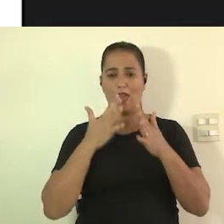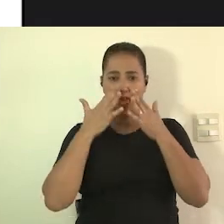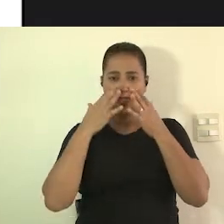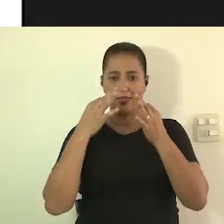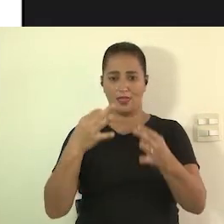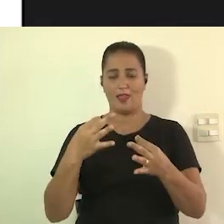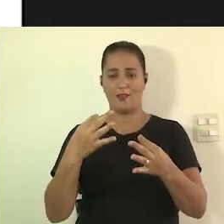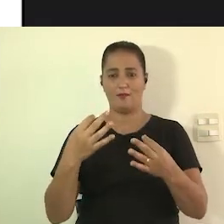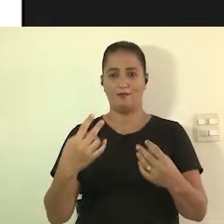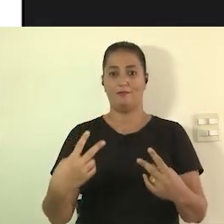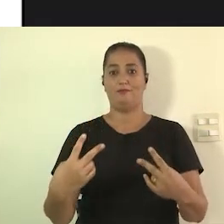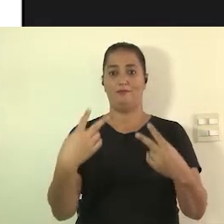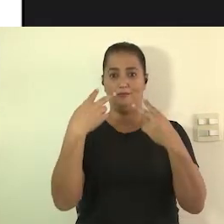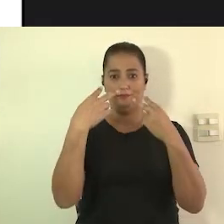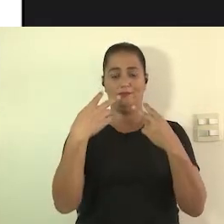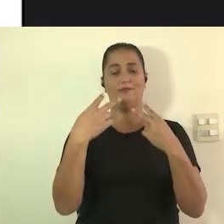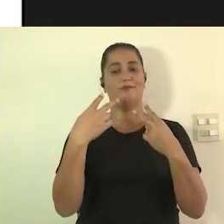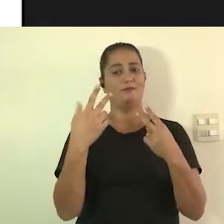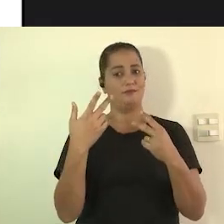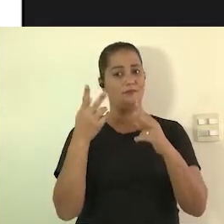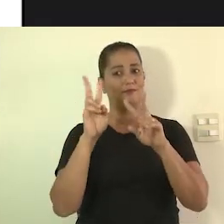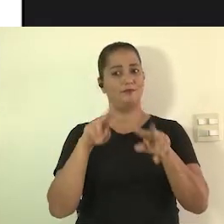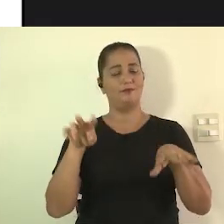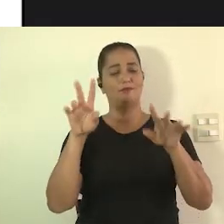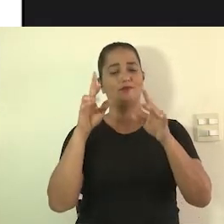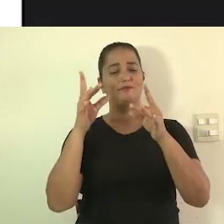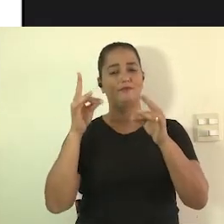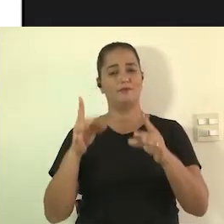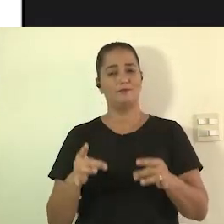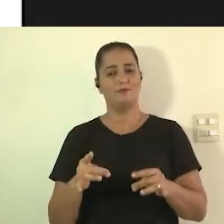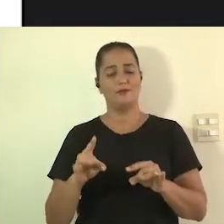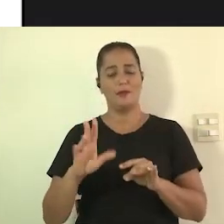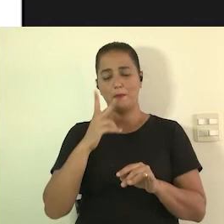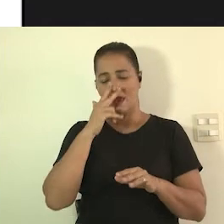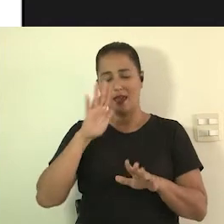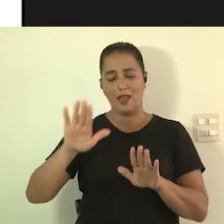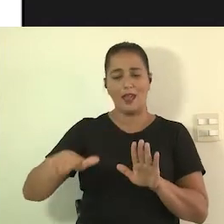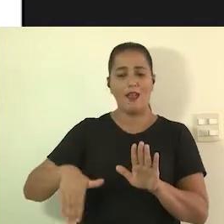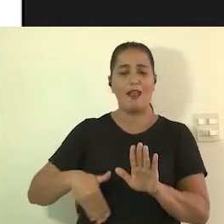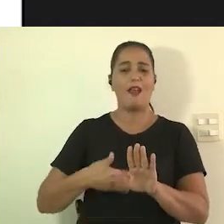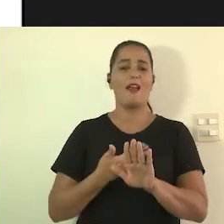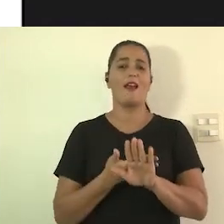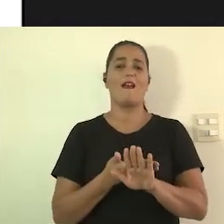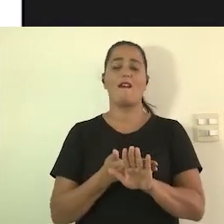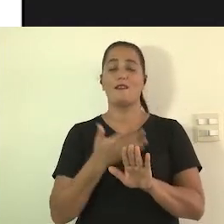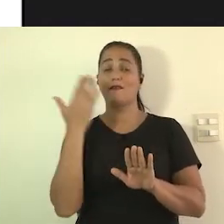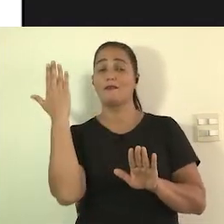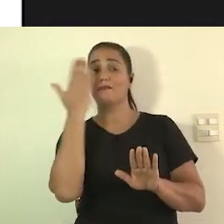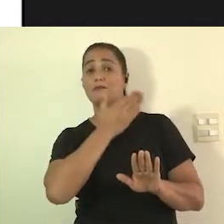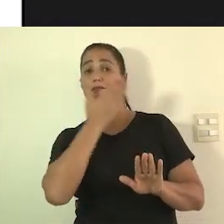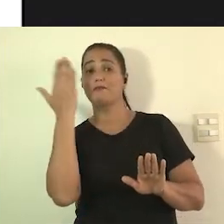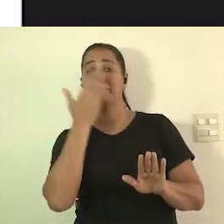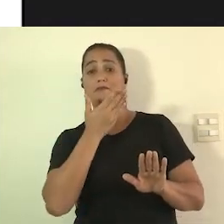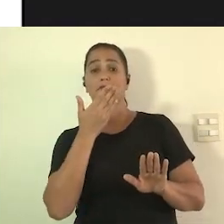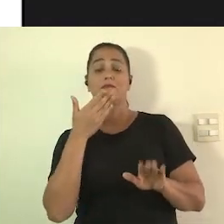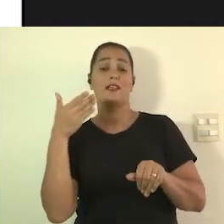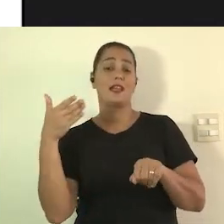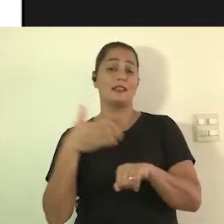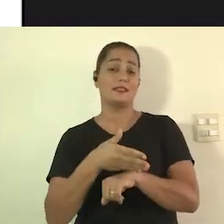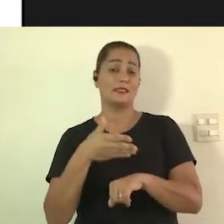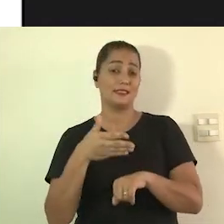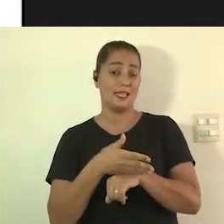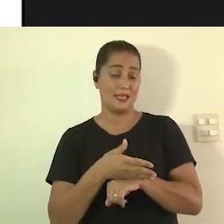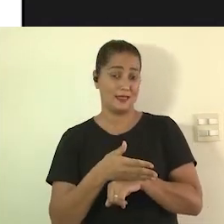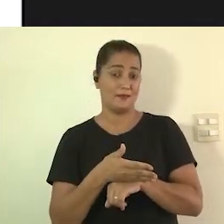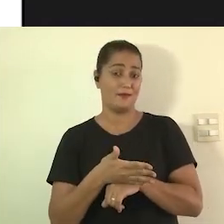atenção das pessoas a audiodescrição é algo que fica embutido que as pessoas não estão vendo não estão tendo acesso